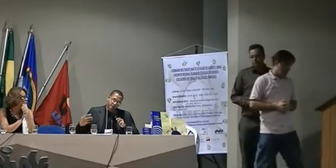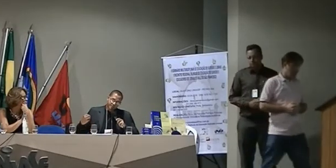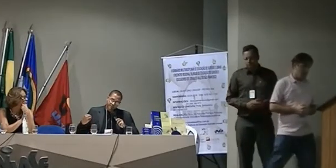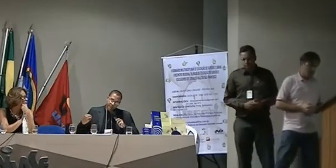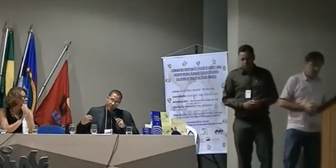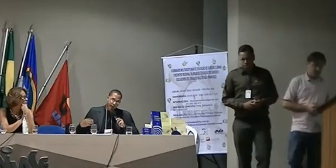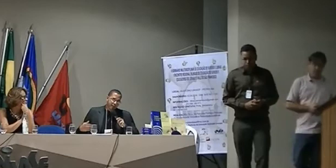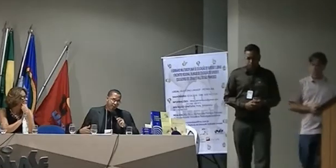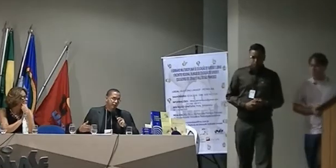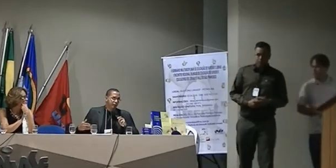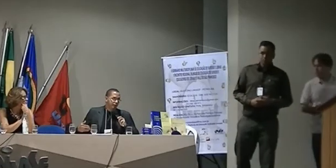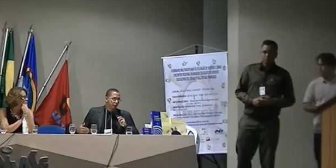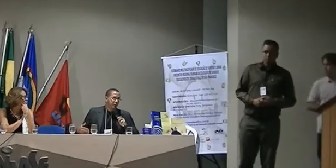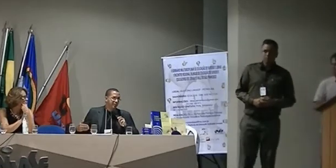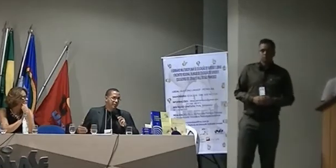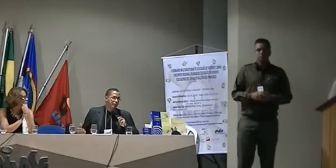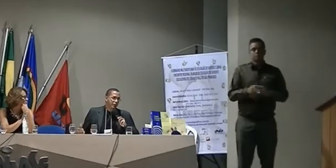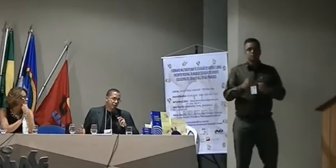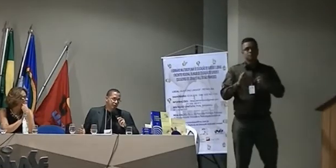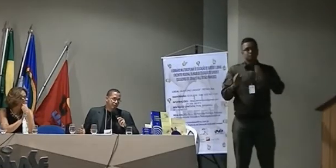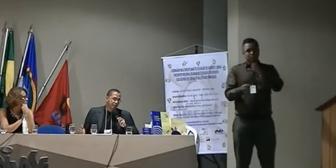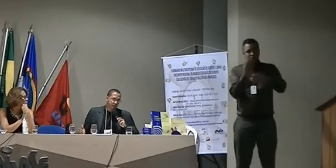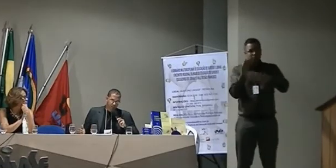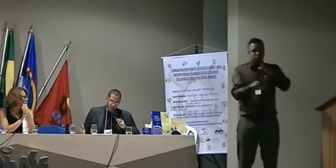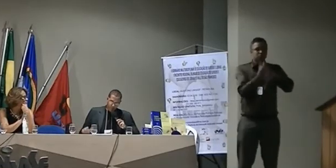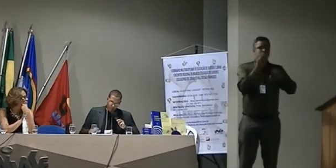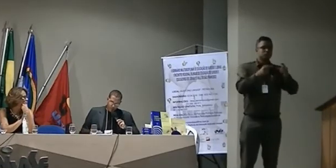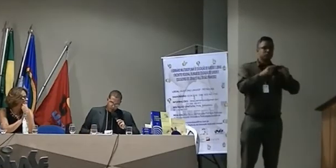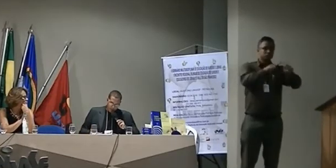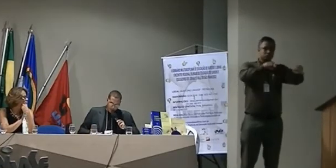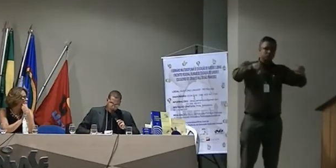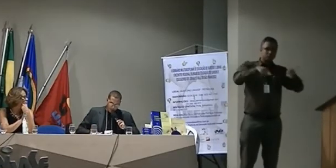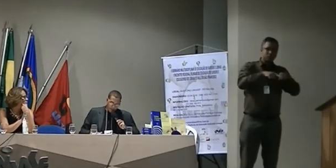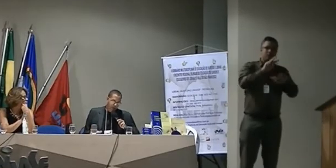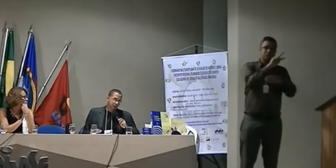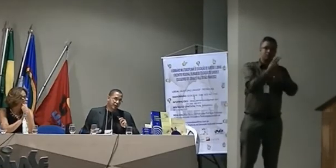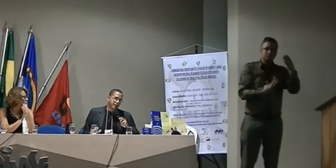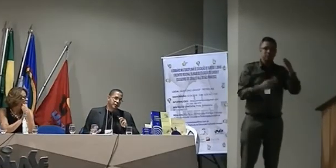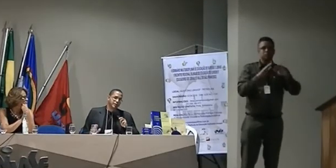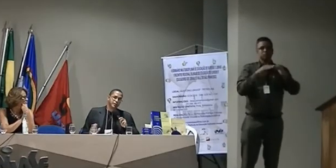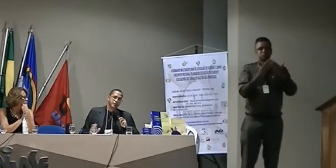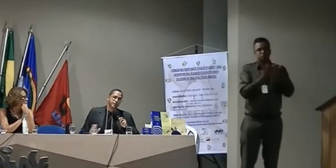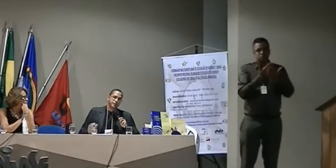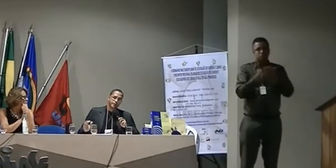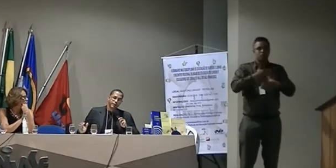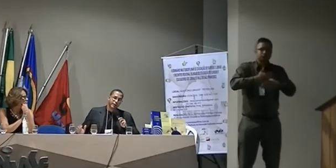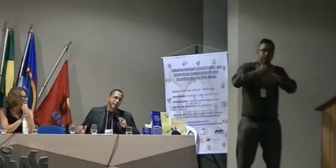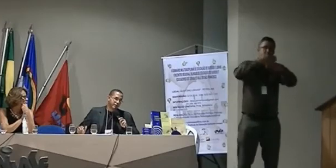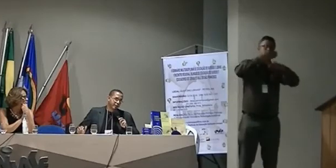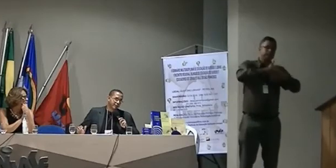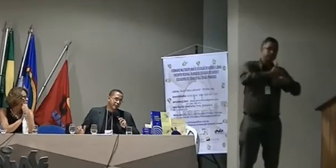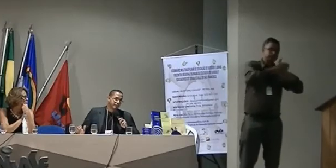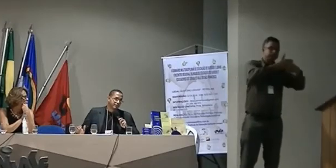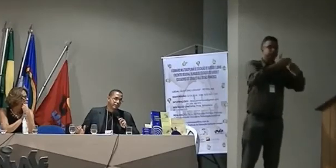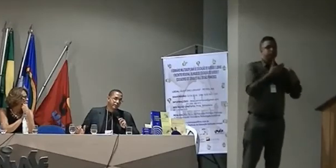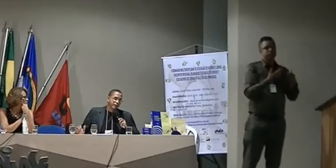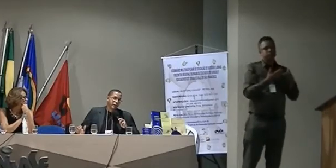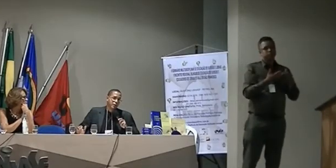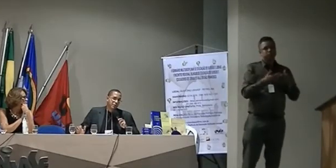a criação de escolas em salas bilingues que é amparada pela declaração de salamanca que é um